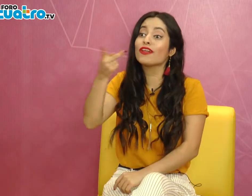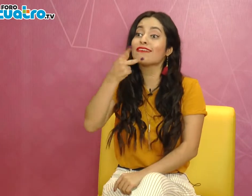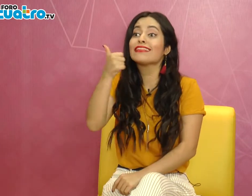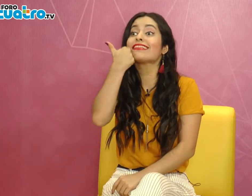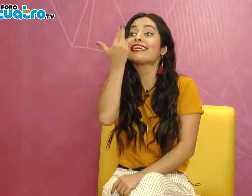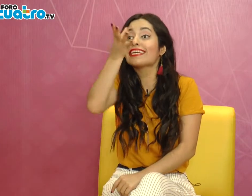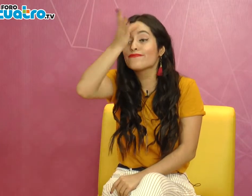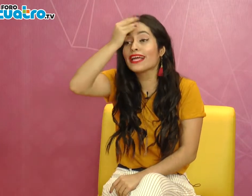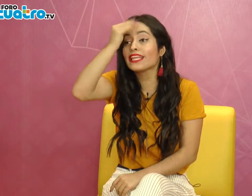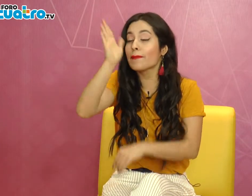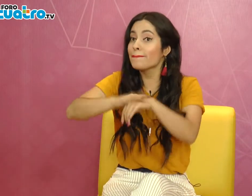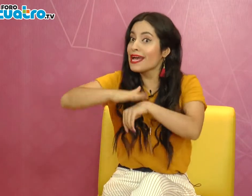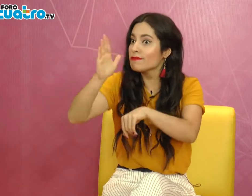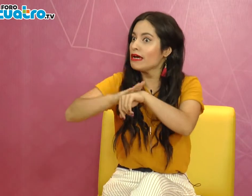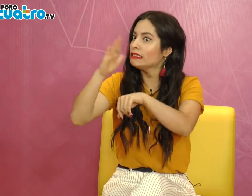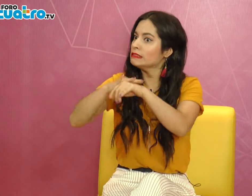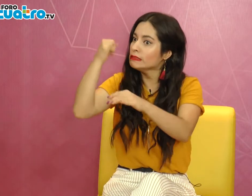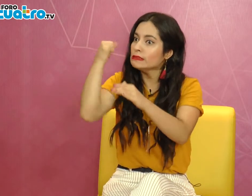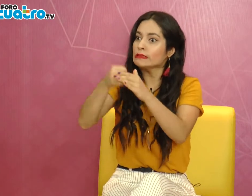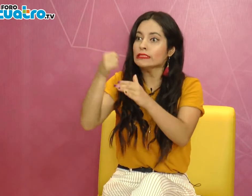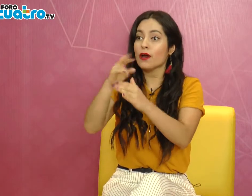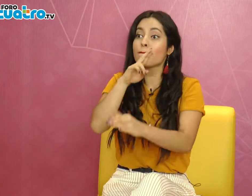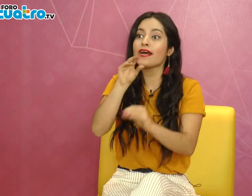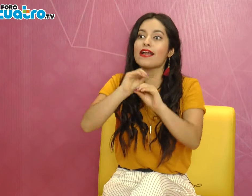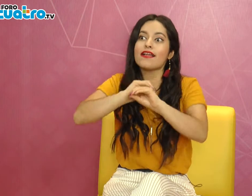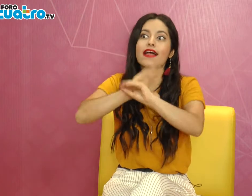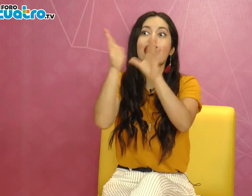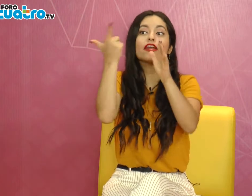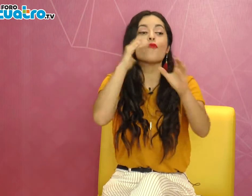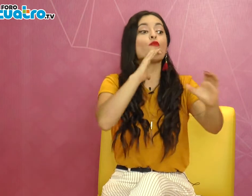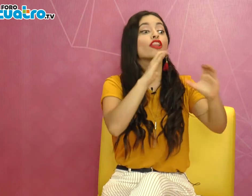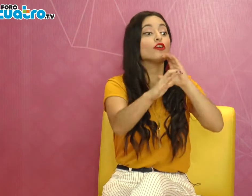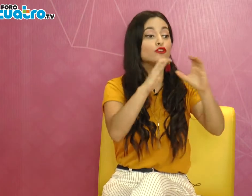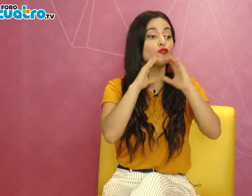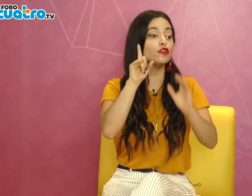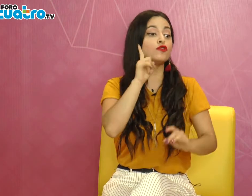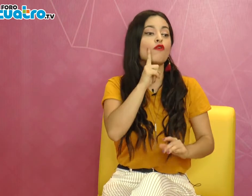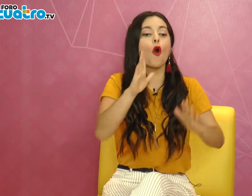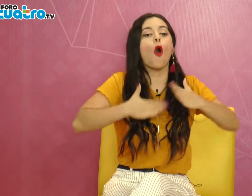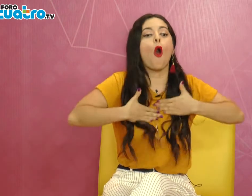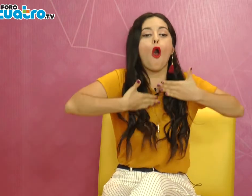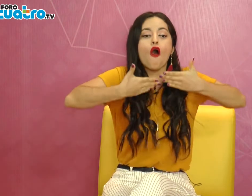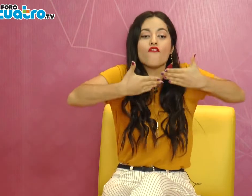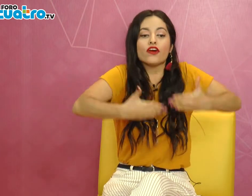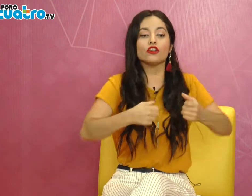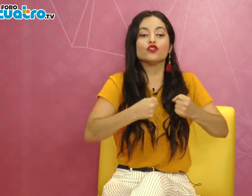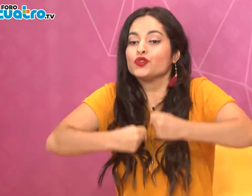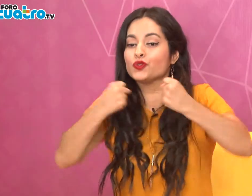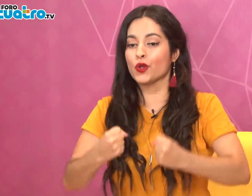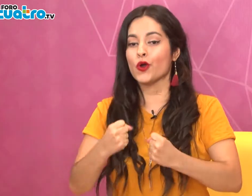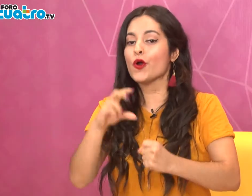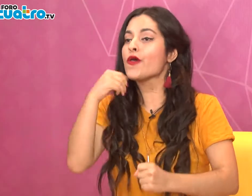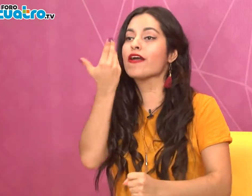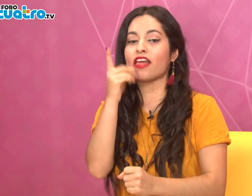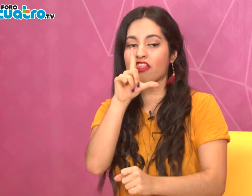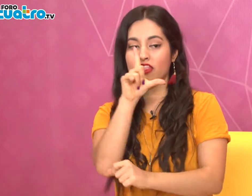Yo veo como las personas oyentes se interesan en esta lengua para comunicarse de una manera más clara